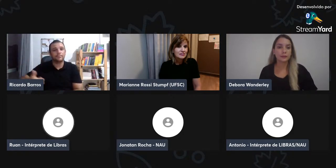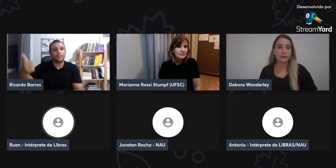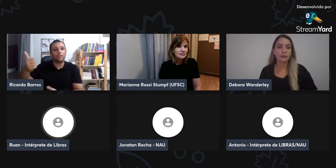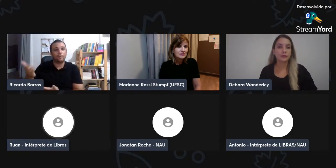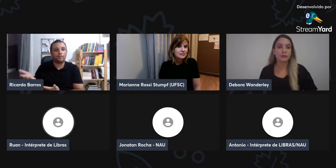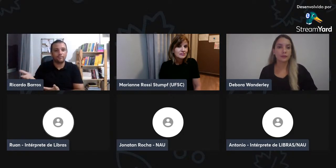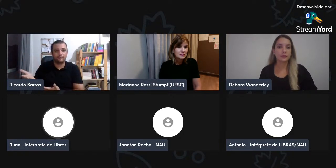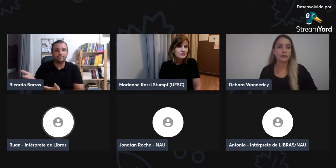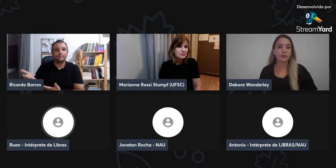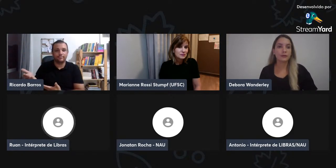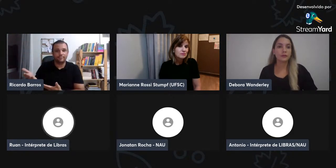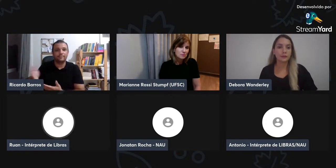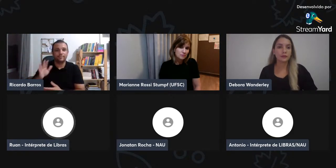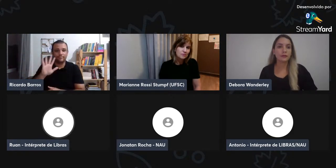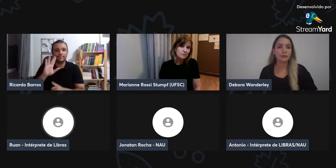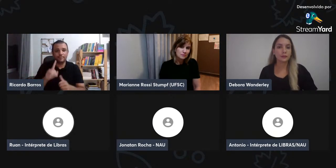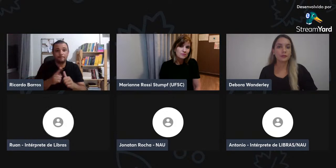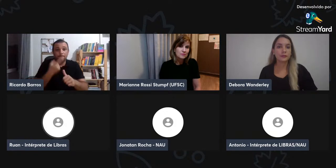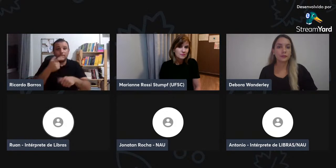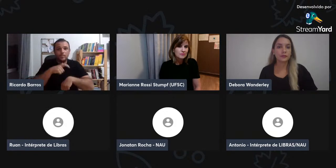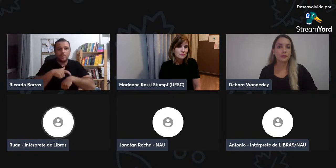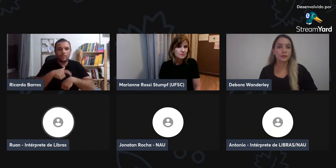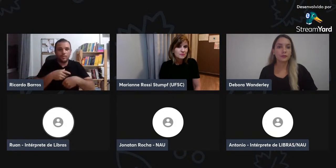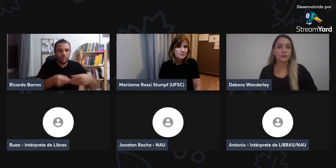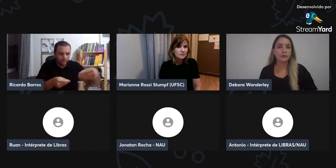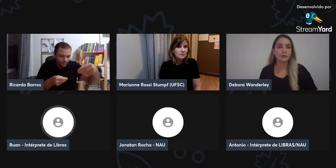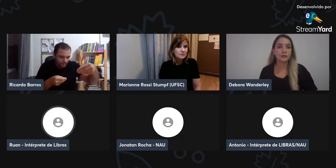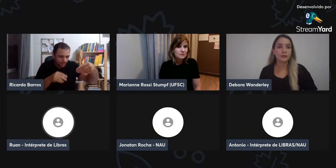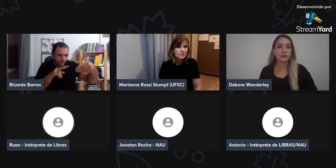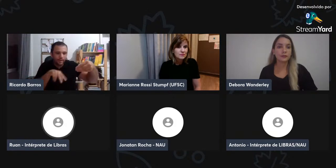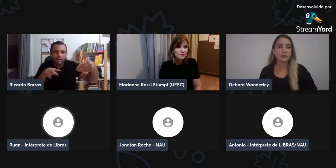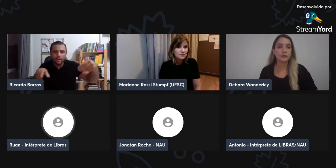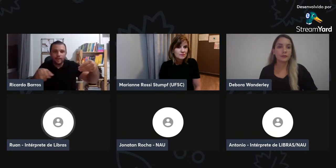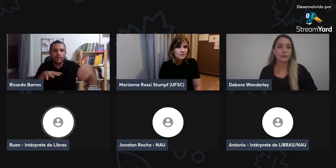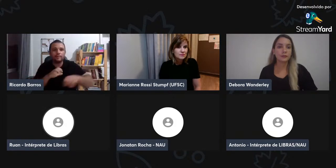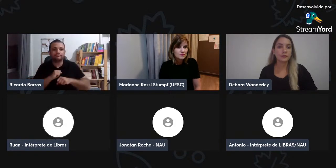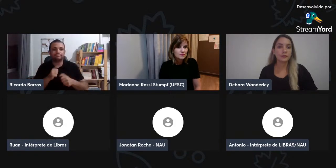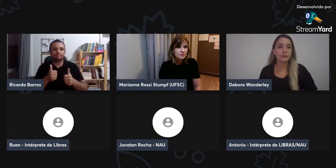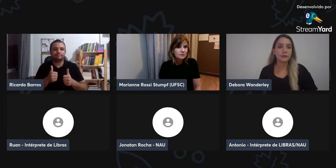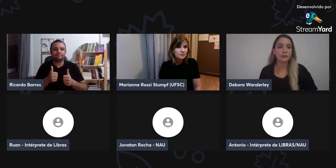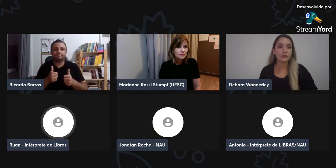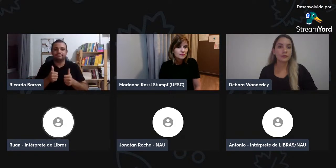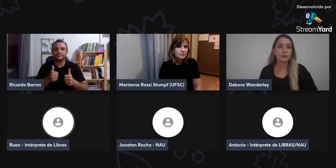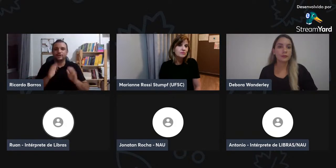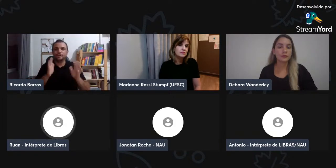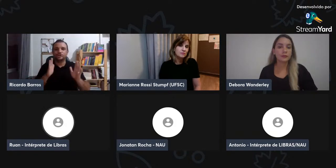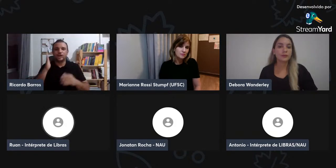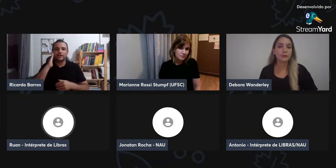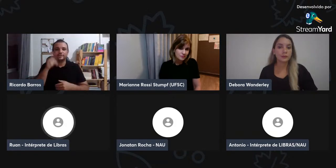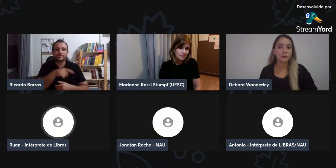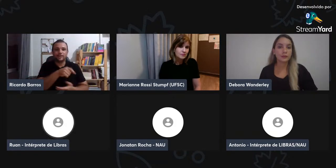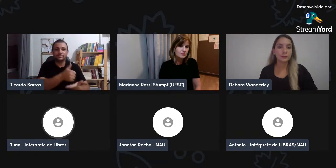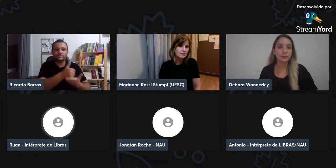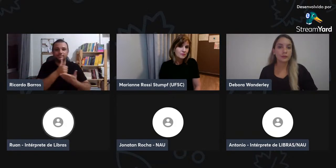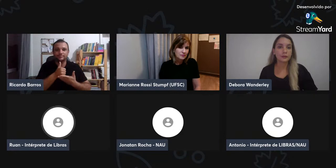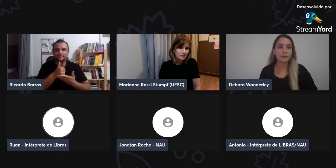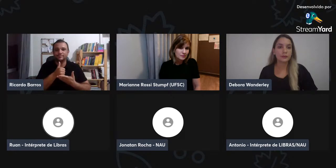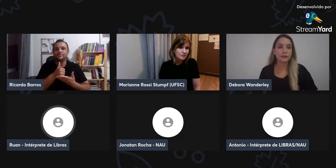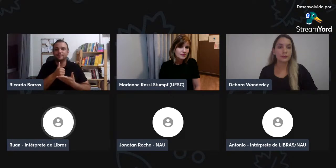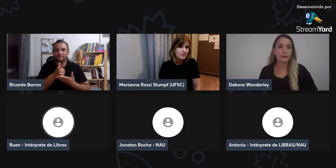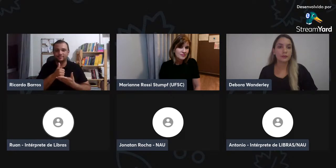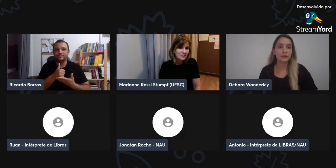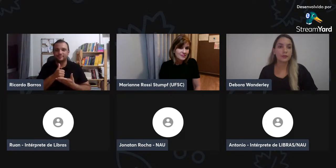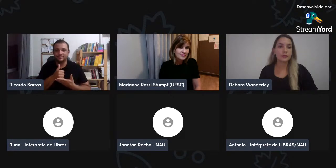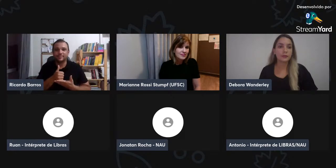o aprendizado vai se disseminando, tenhamos a certeza que vai ser propagado e o aprendizado e o surdo, a leitura vai